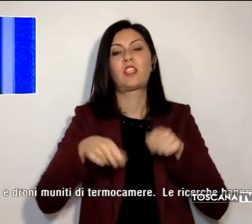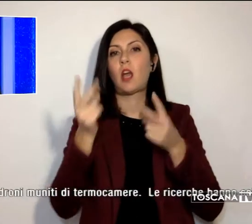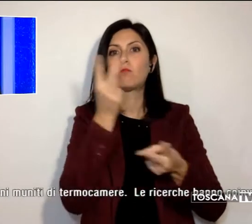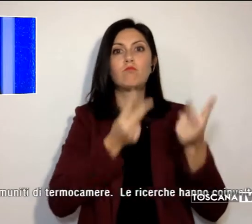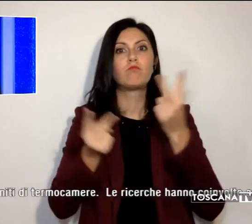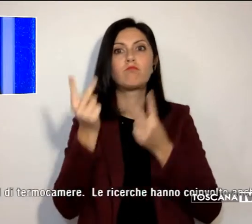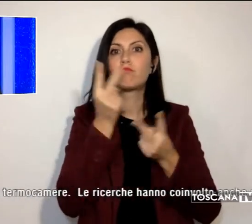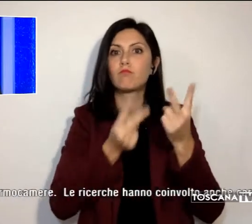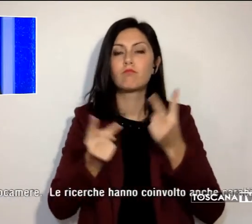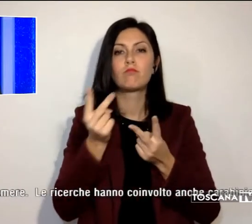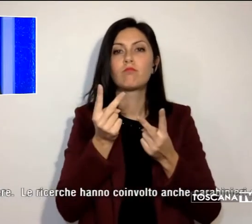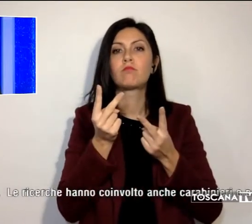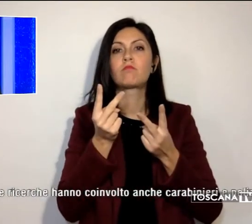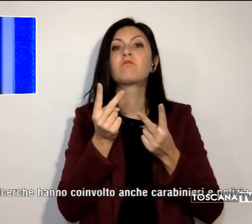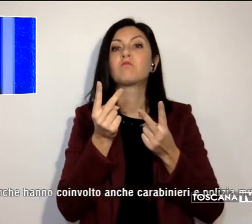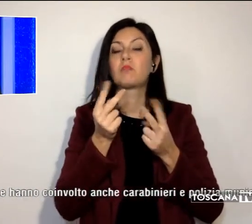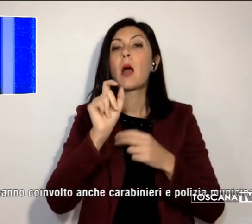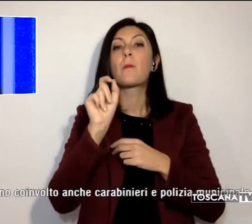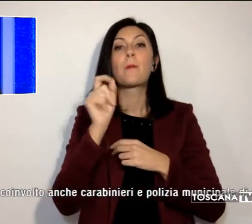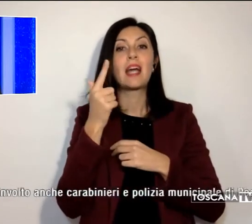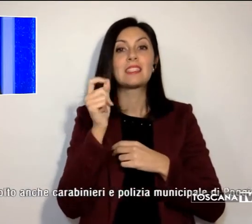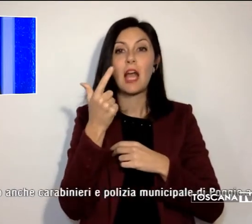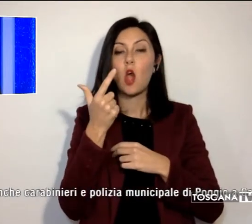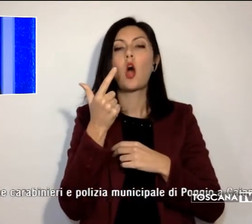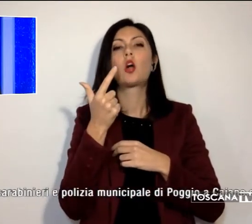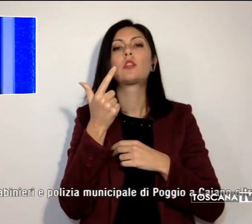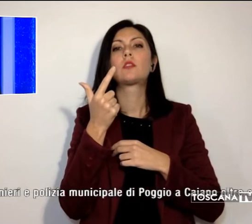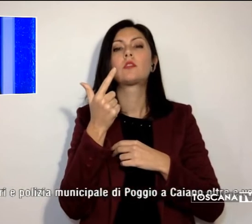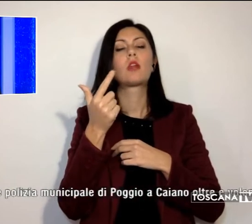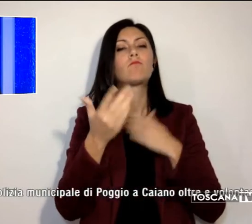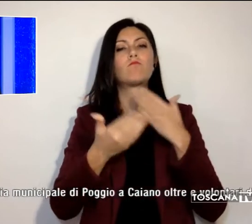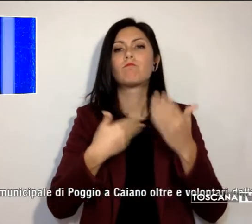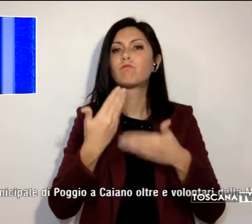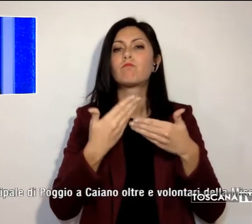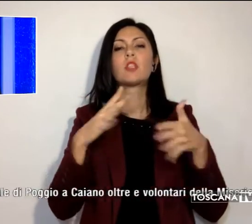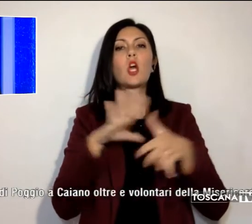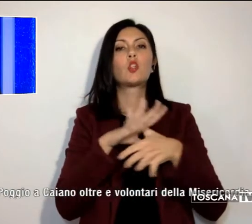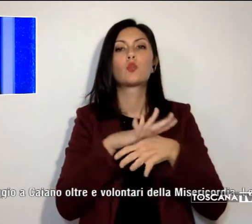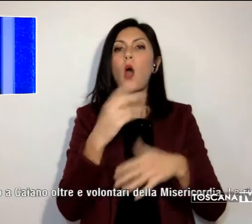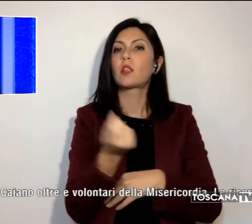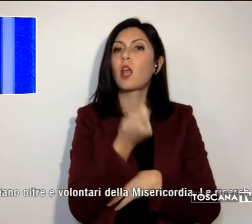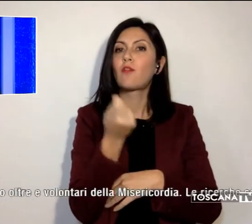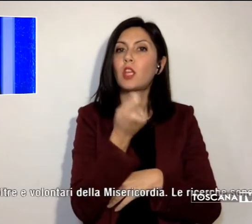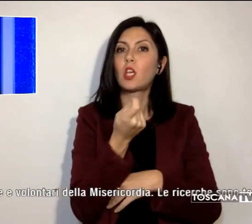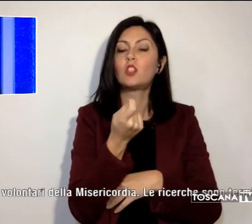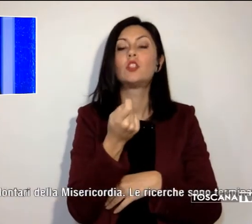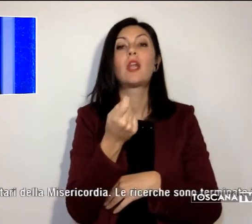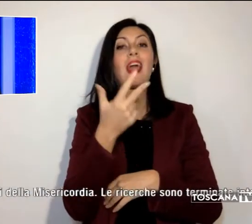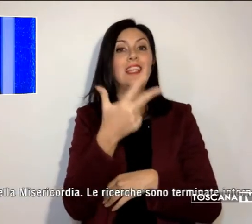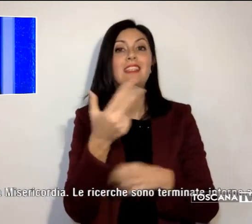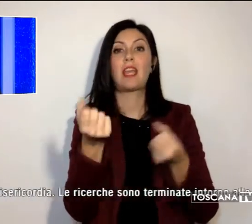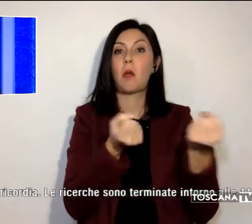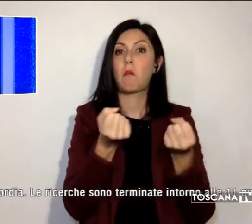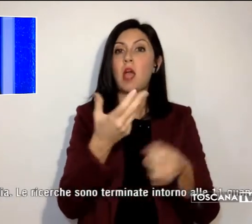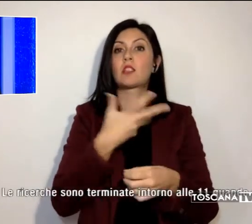fino alla mezzanotte, si sono recate le squadre dei vigili del fuoco con tre mezzi e anche unità